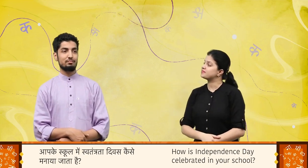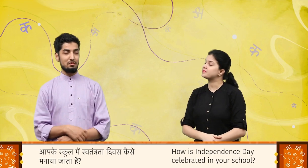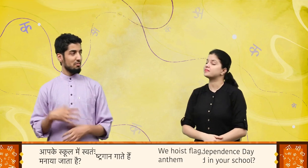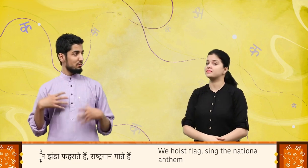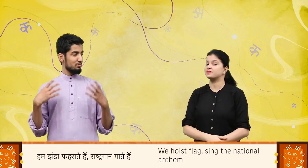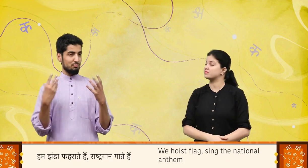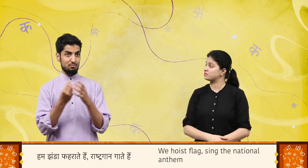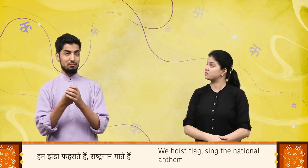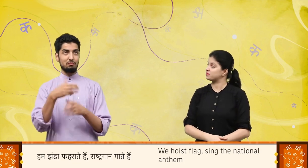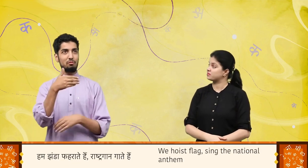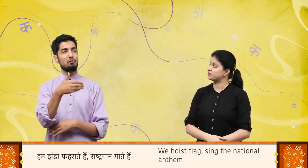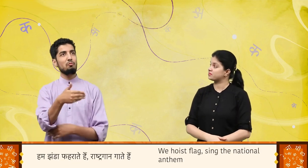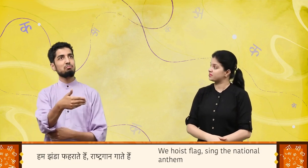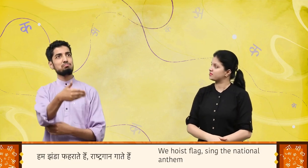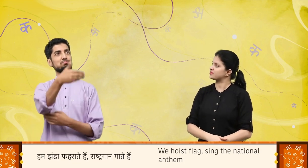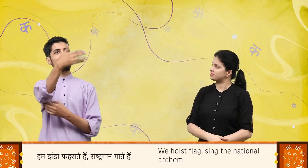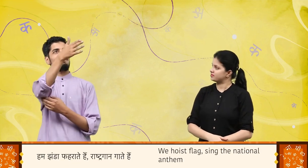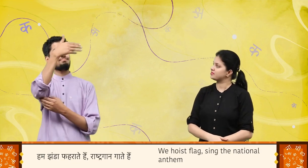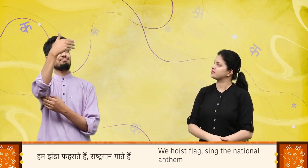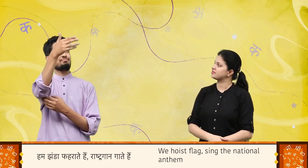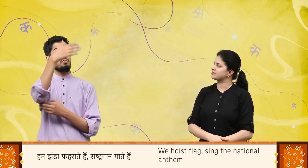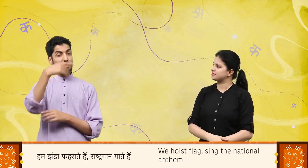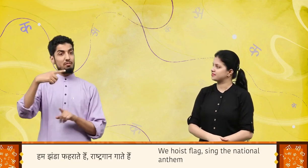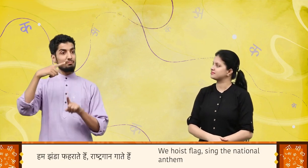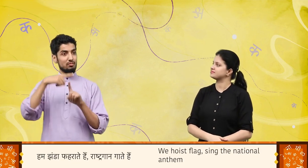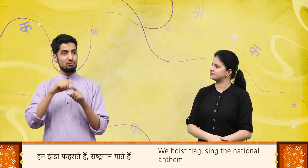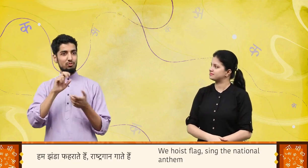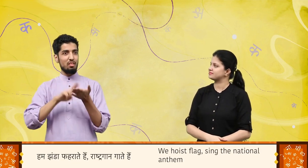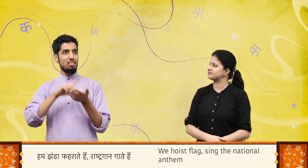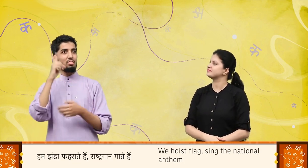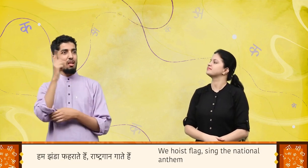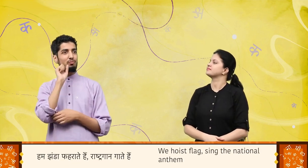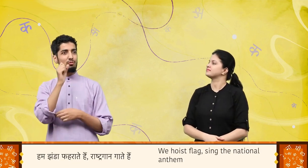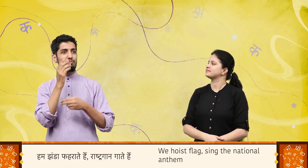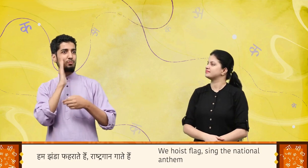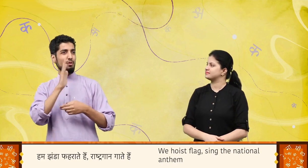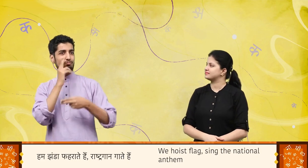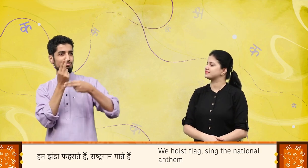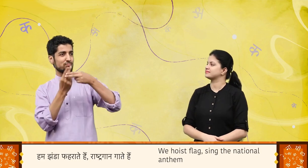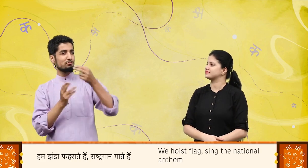हम जंड़ फैर आते हैं राश्ट्रगान गाते हैं